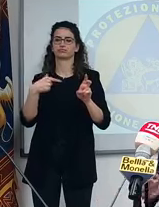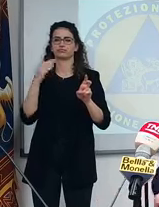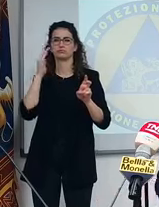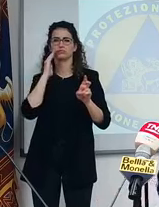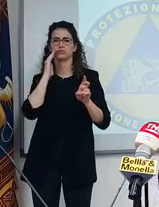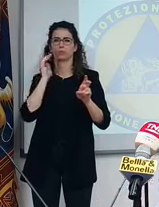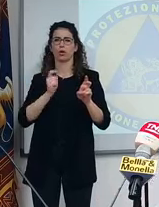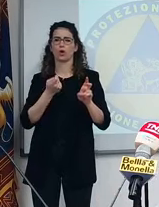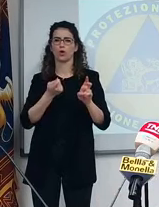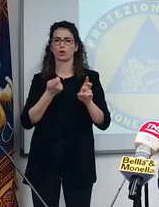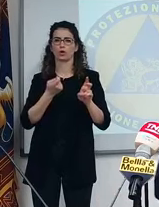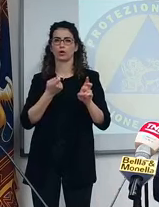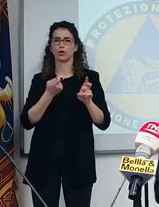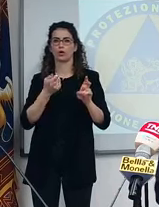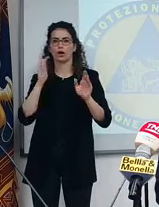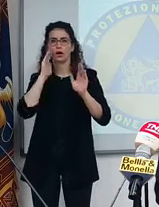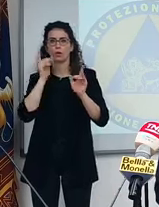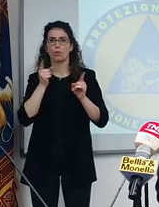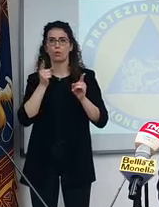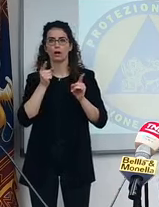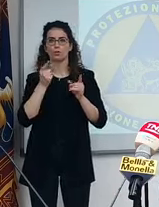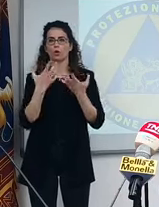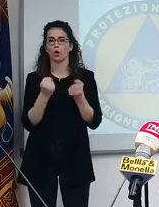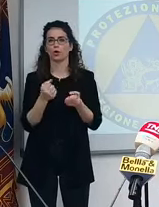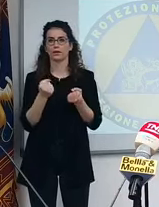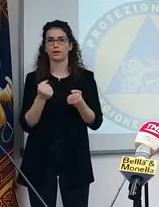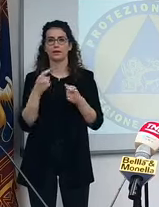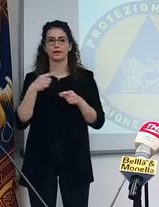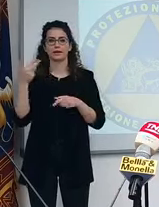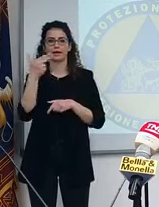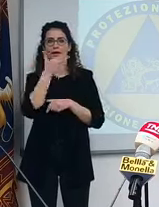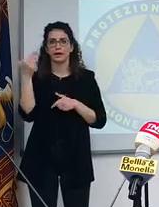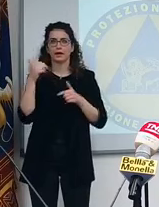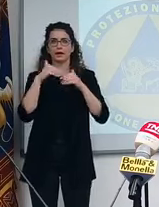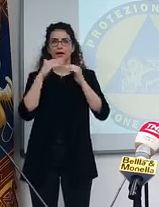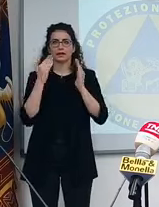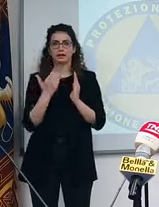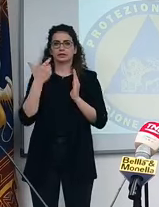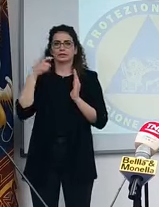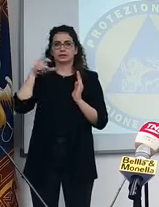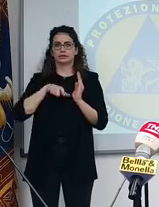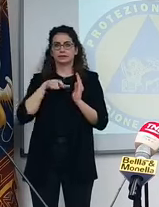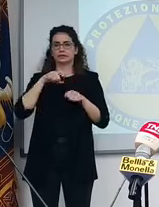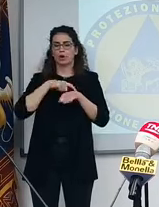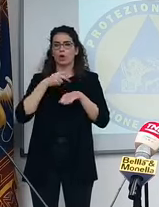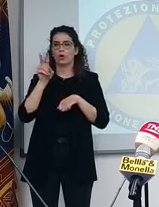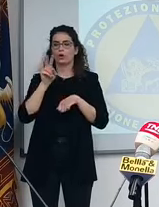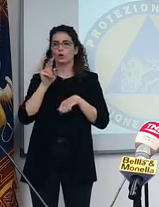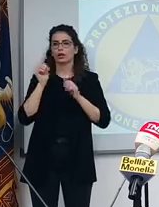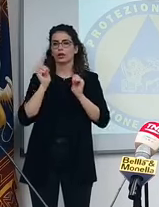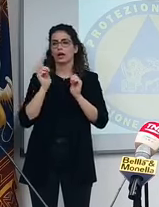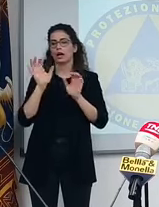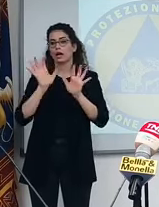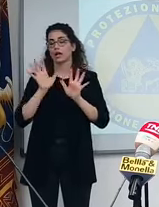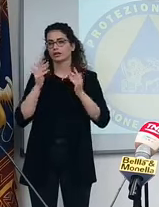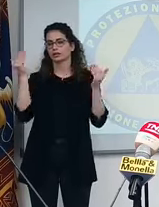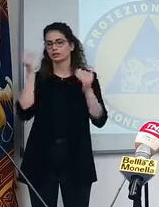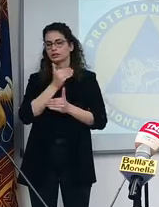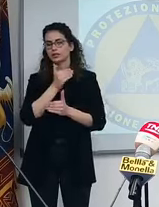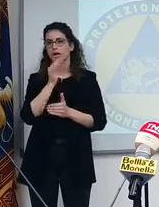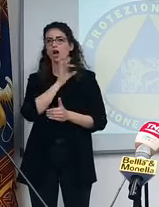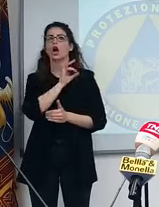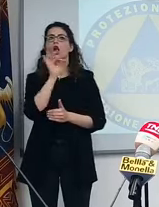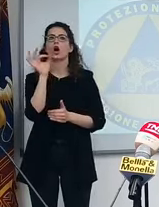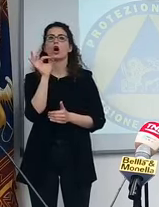cioè doversi chiudere in albergo o nella struttura ricettiva alle 22, piuttosto che non avere la